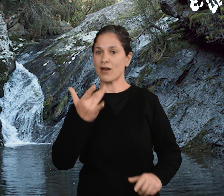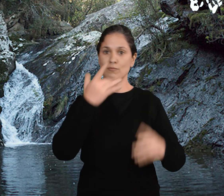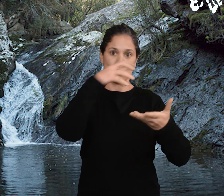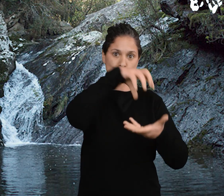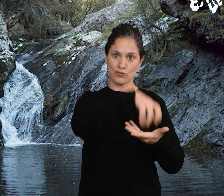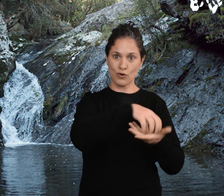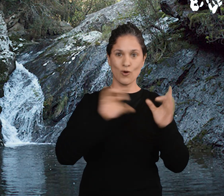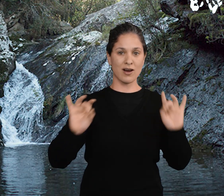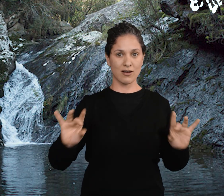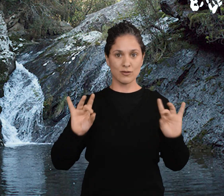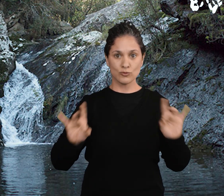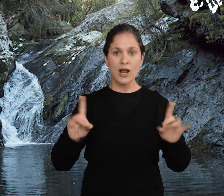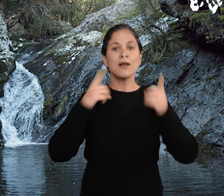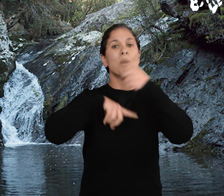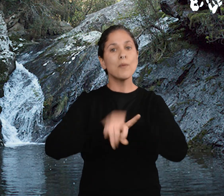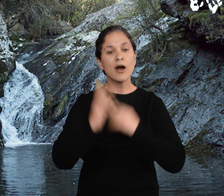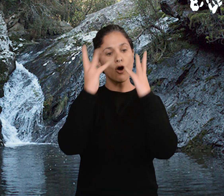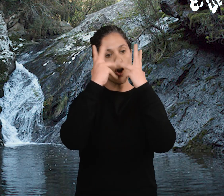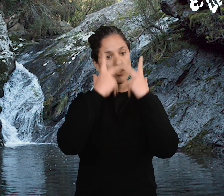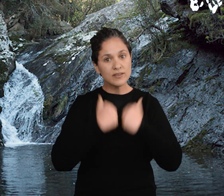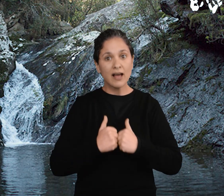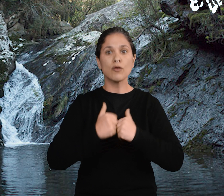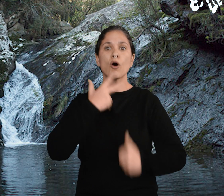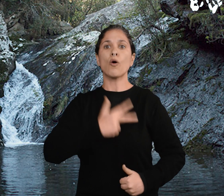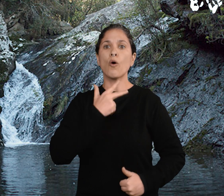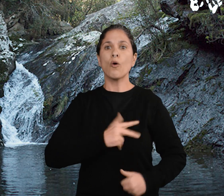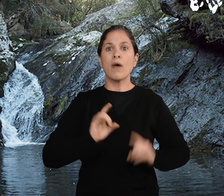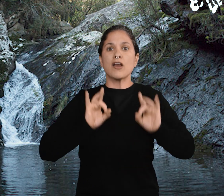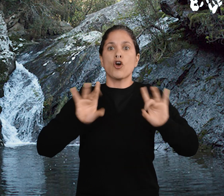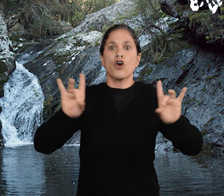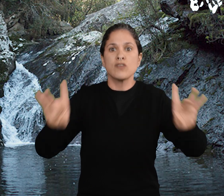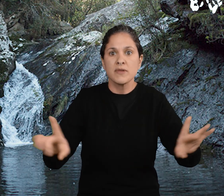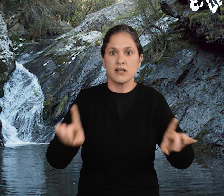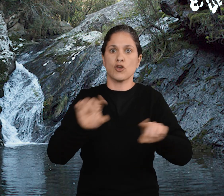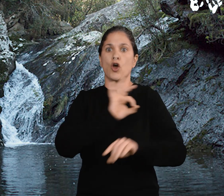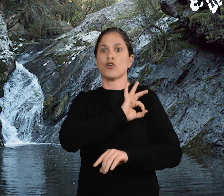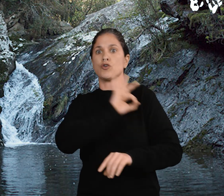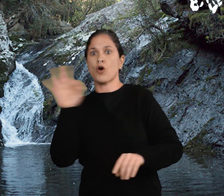Eso sí, de una forma ordenada y que la presencia humana no cause efectos negativos.